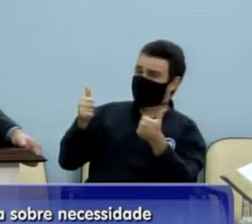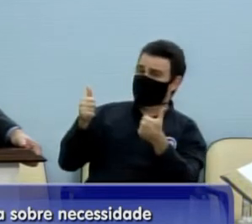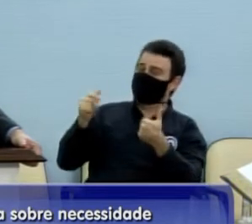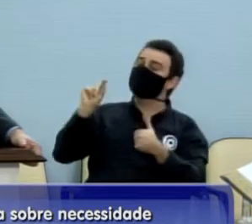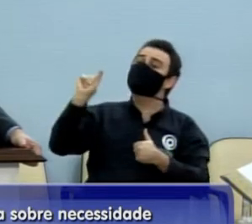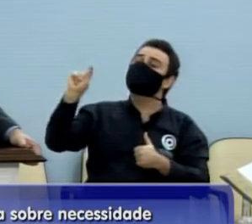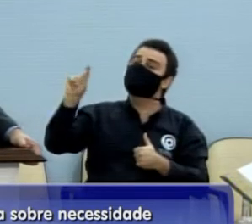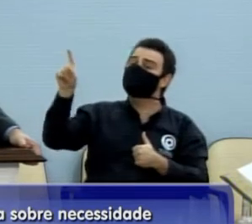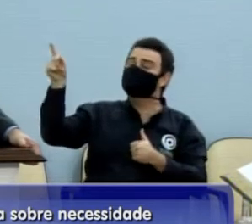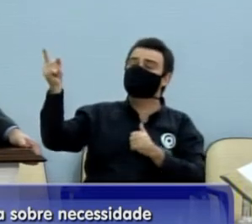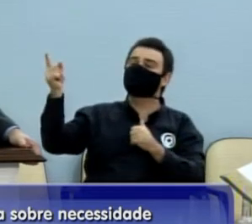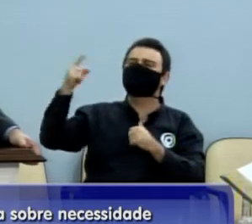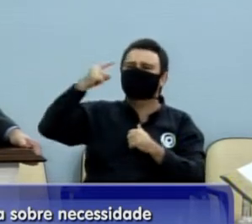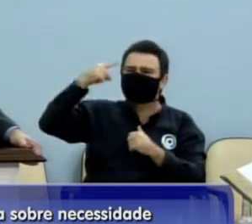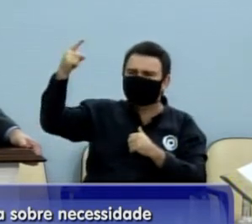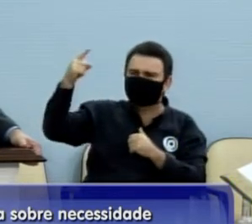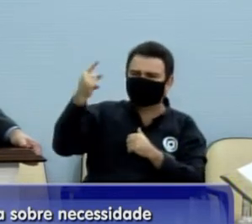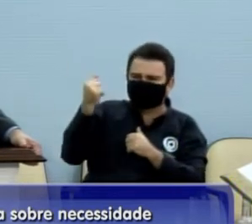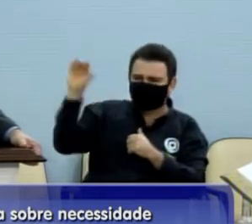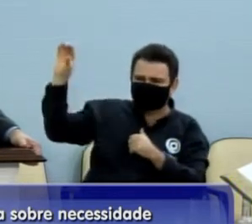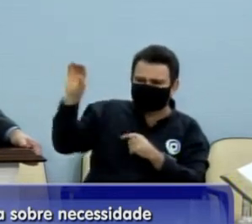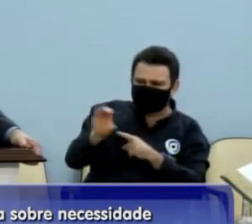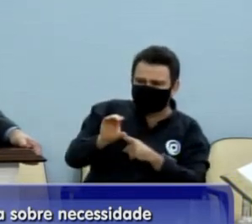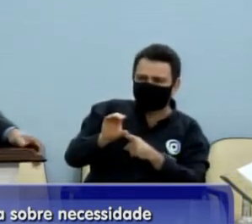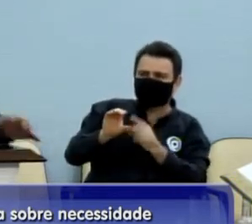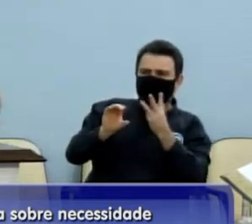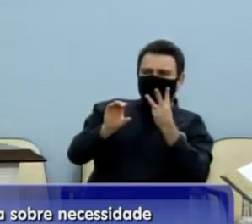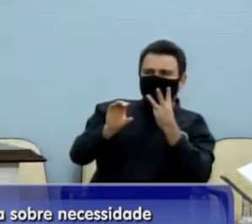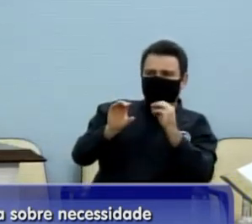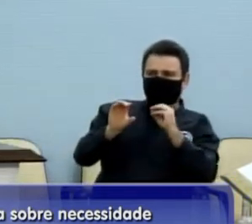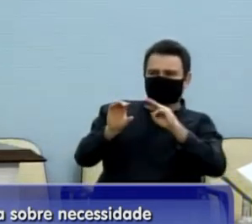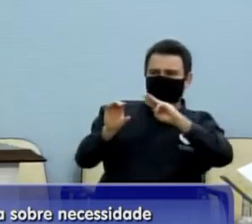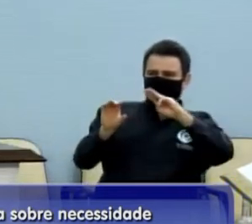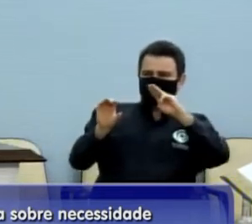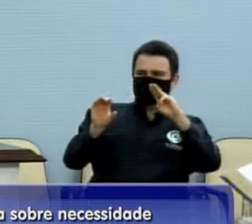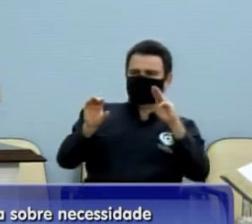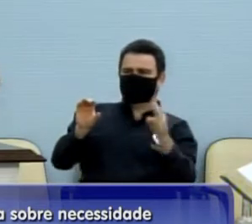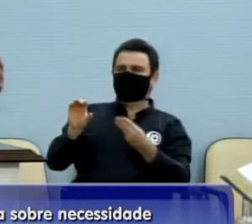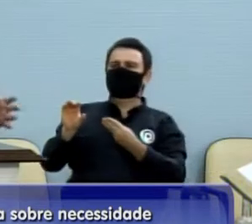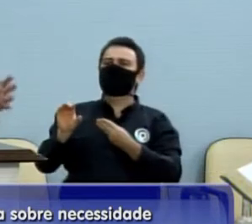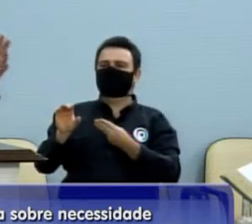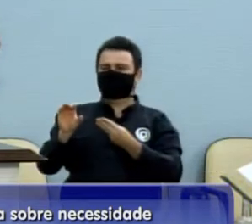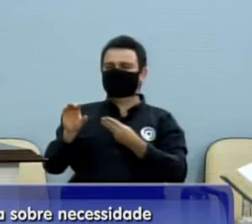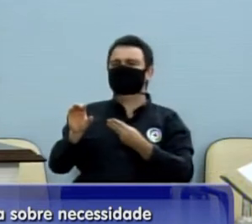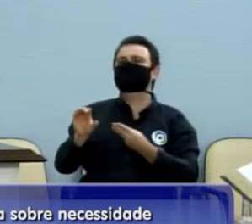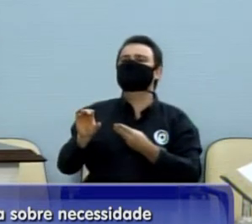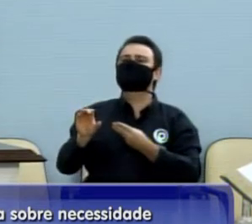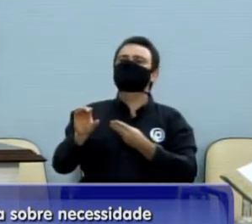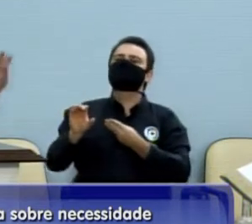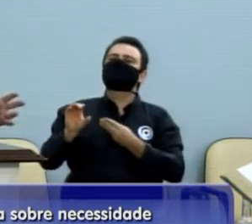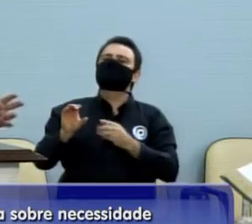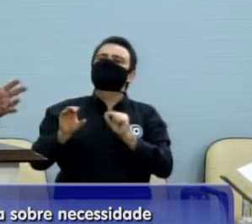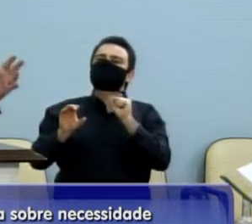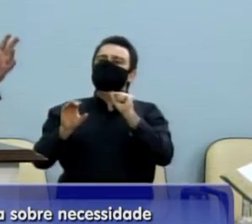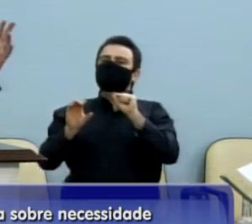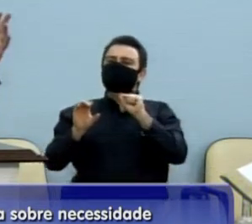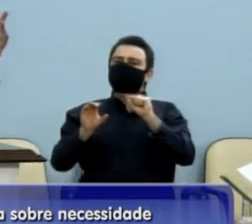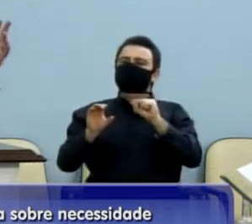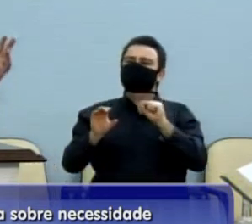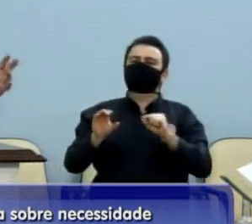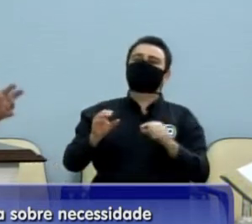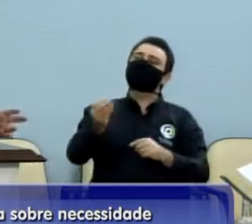cronograma, a construção de mais creches, escolas,